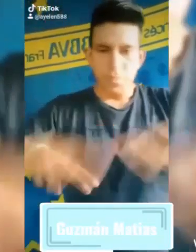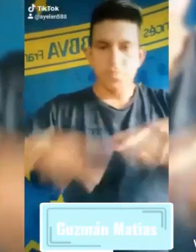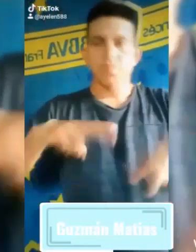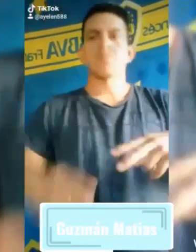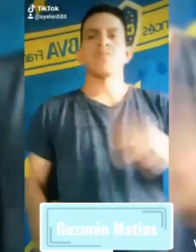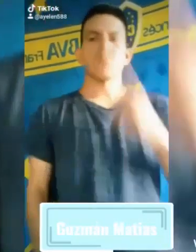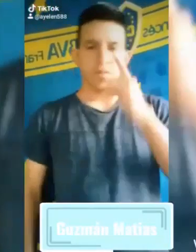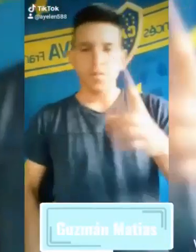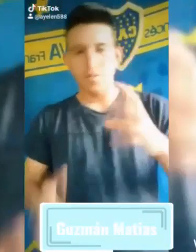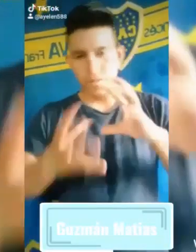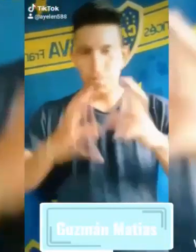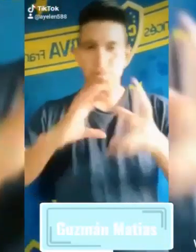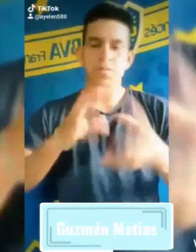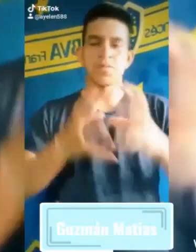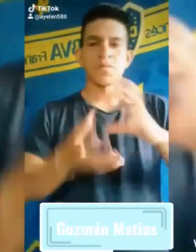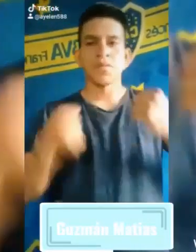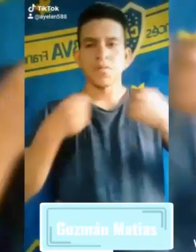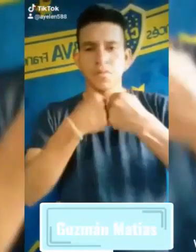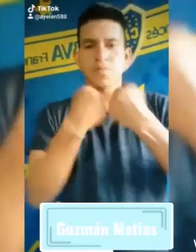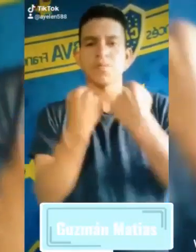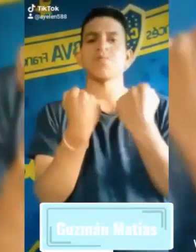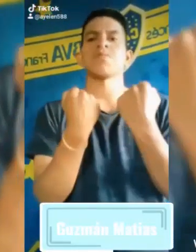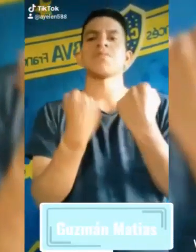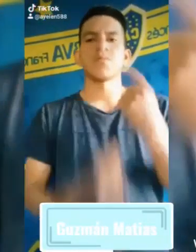maneras de vencer la estupidez.